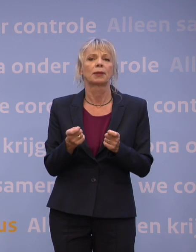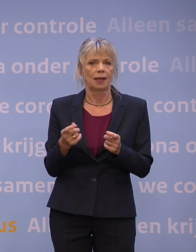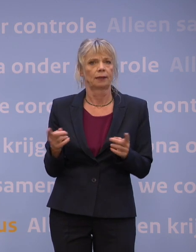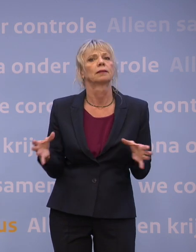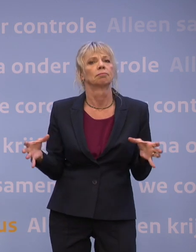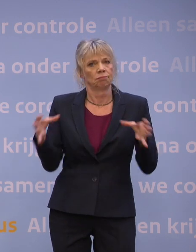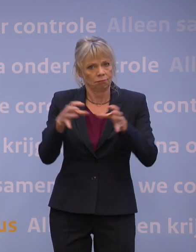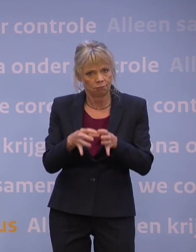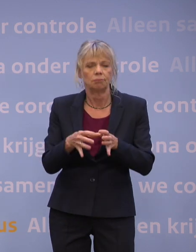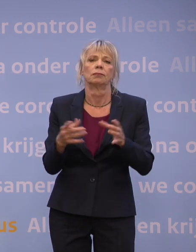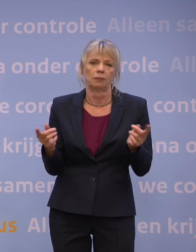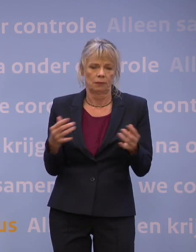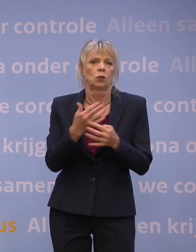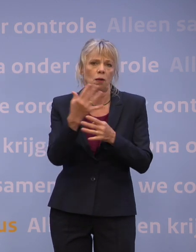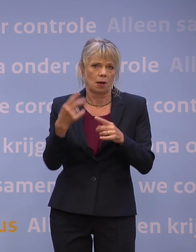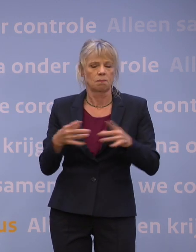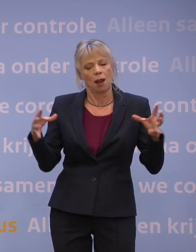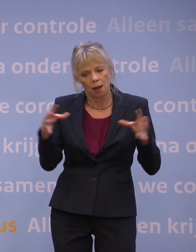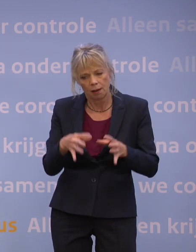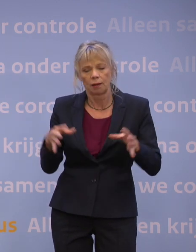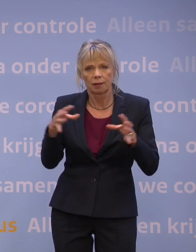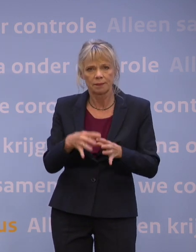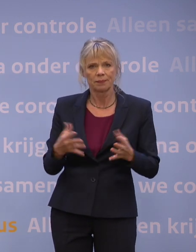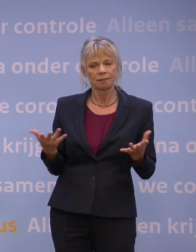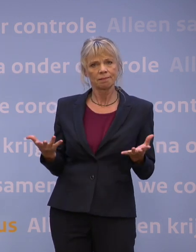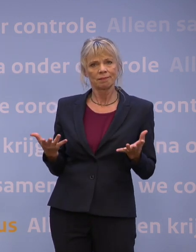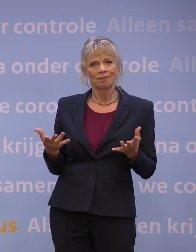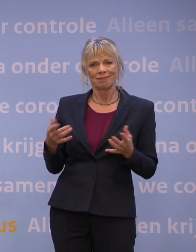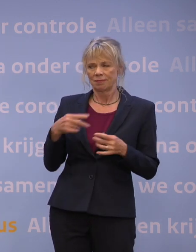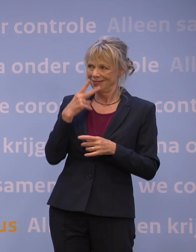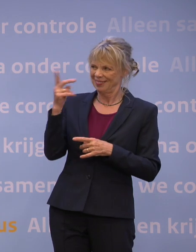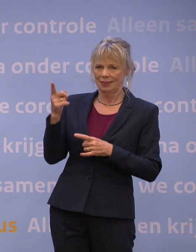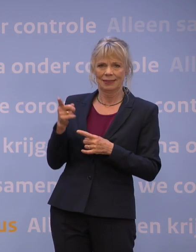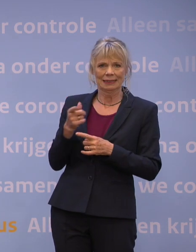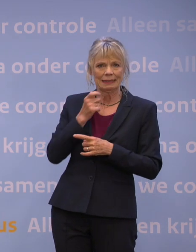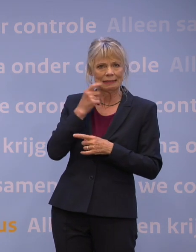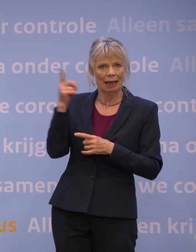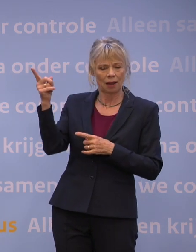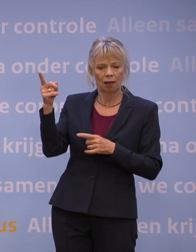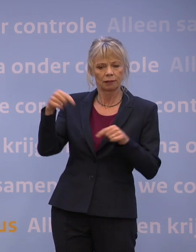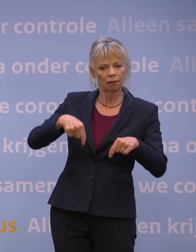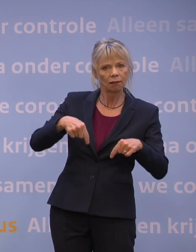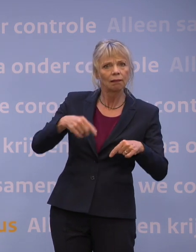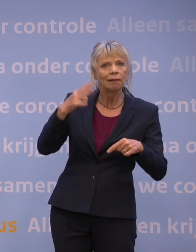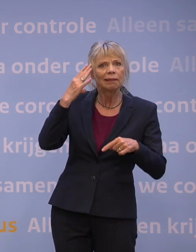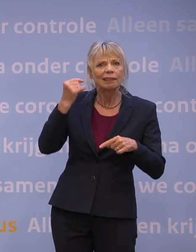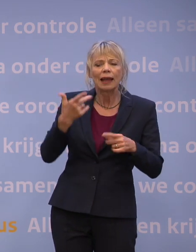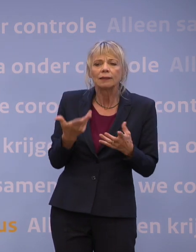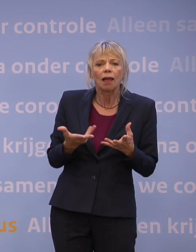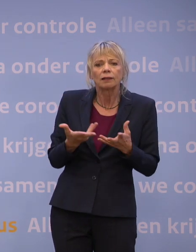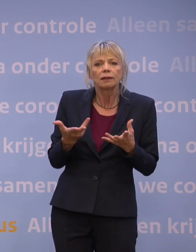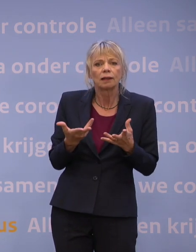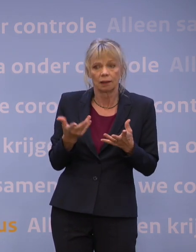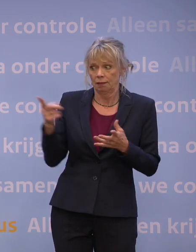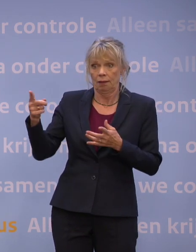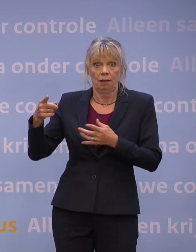u haalt het net ook al aan, in Engeland worden de teugels weer aangetrokken. Wat zou in Nederland het signaal zijn om weer dingen terug te gaan draaien? Nou ja, daar gaan we nu niet van uit.